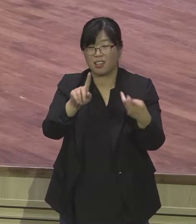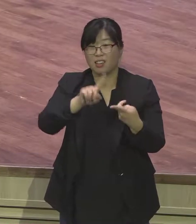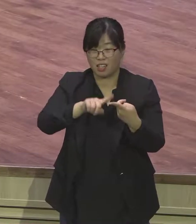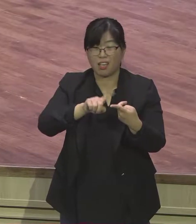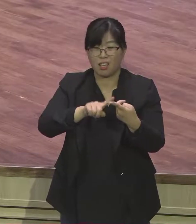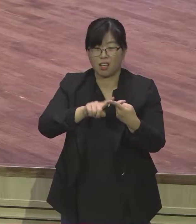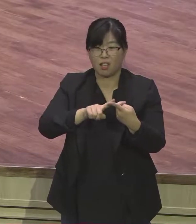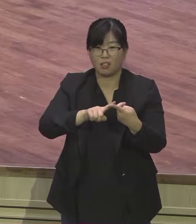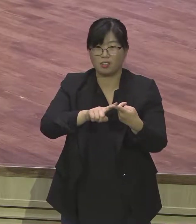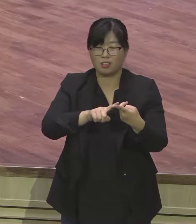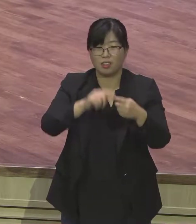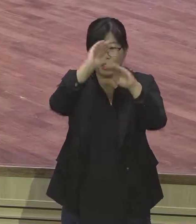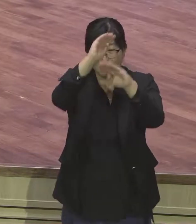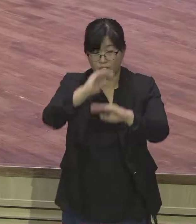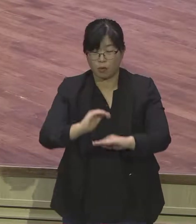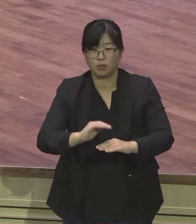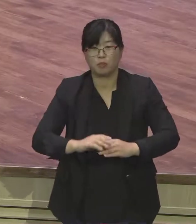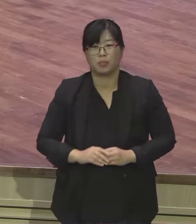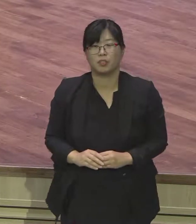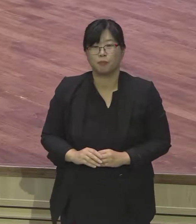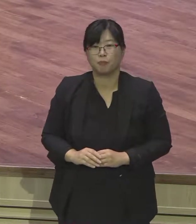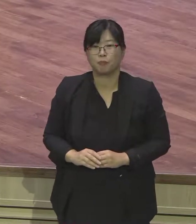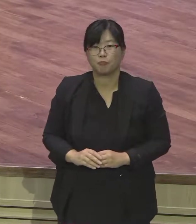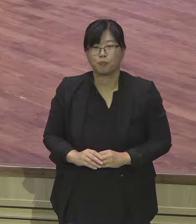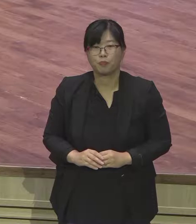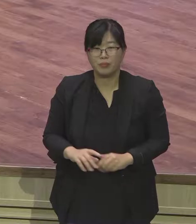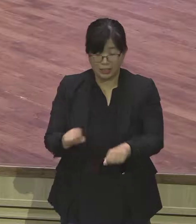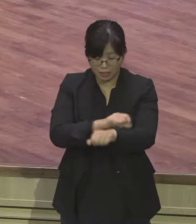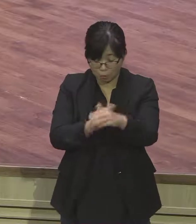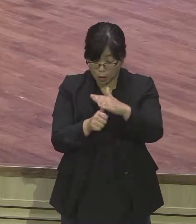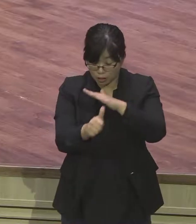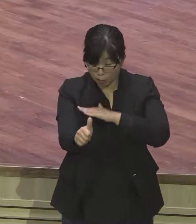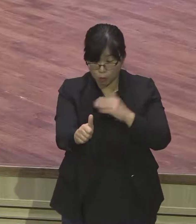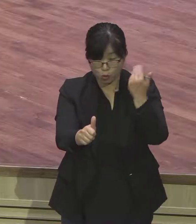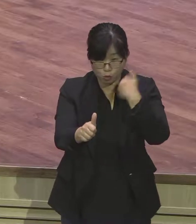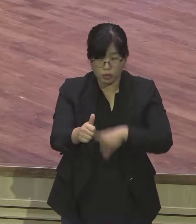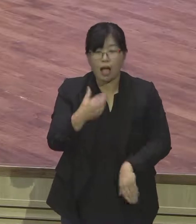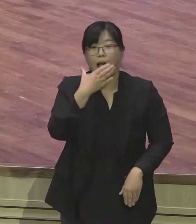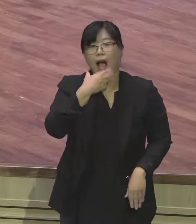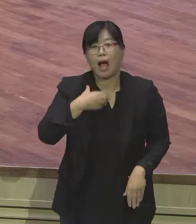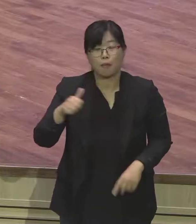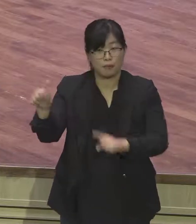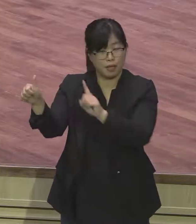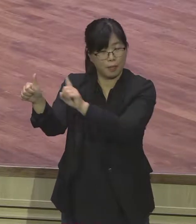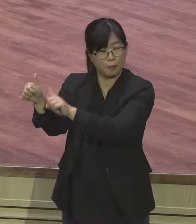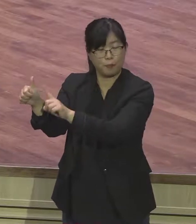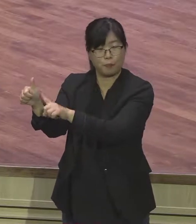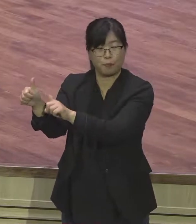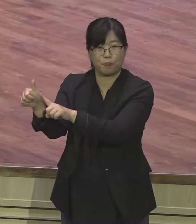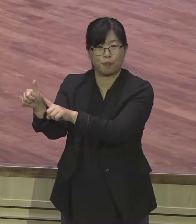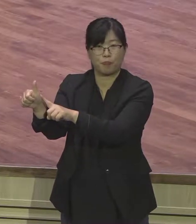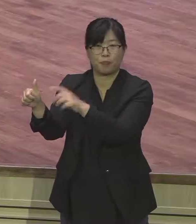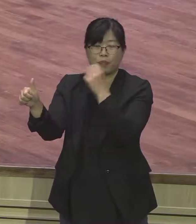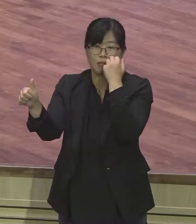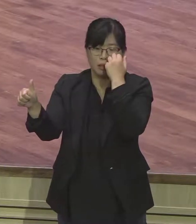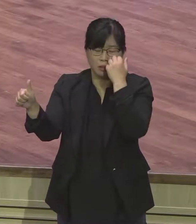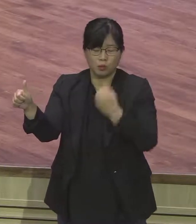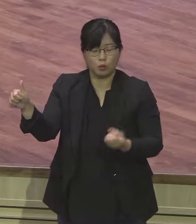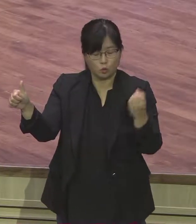구원의 축복 이삭 그러면 은약 전달의 중요성 이 강조되지요. 그리고